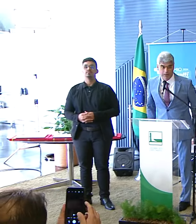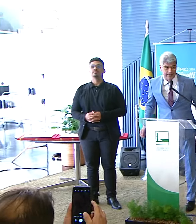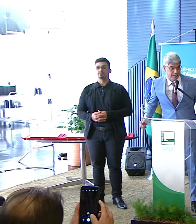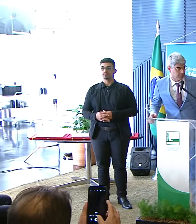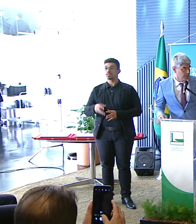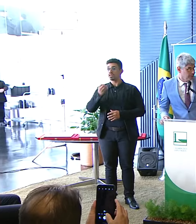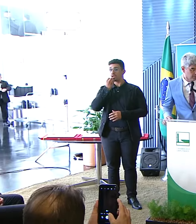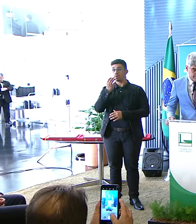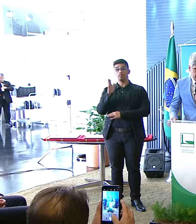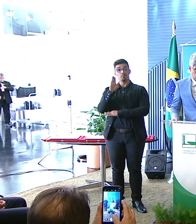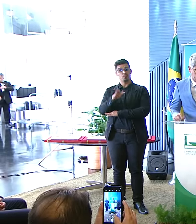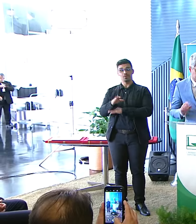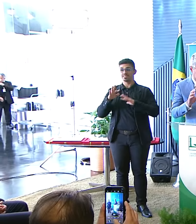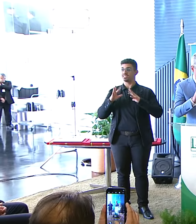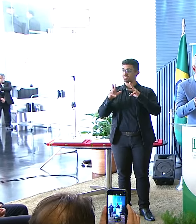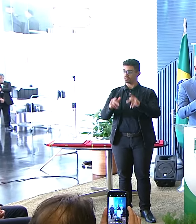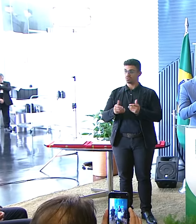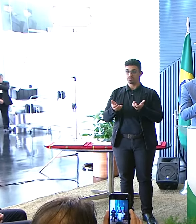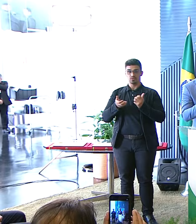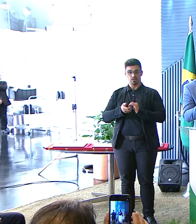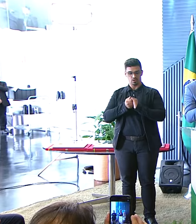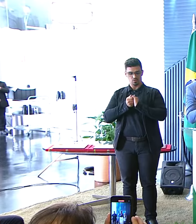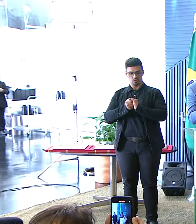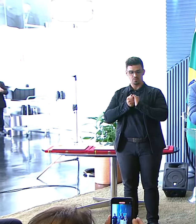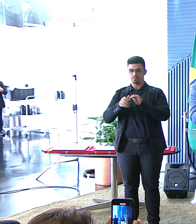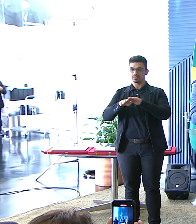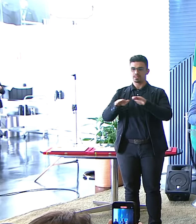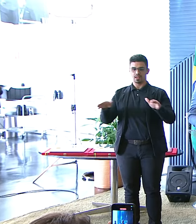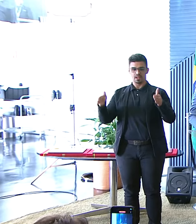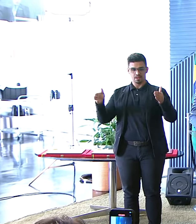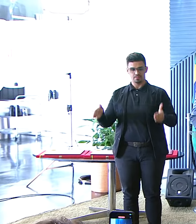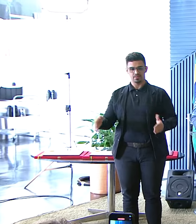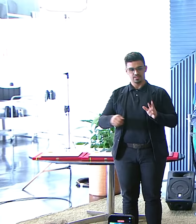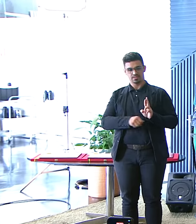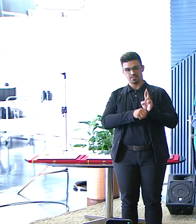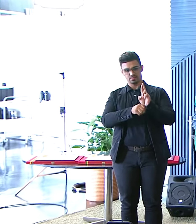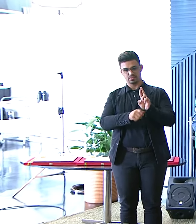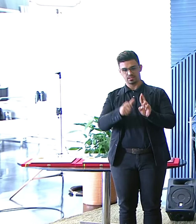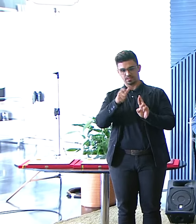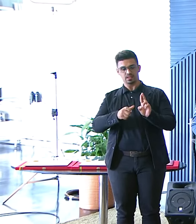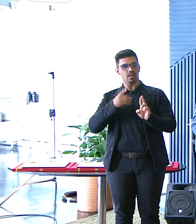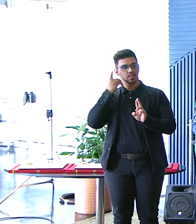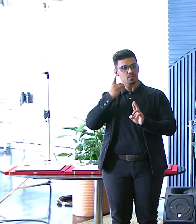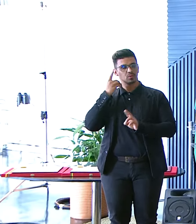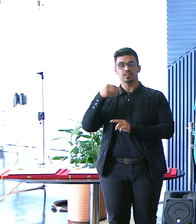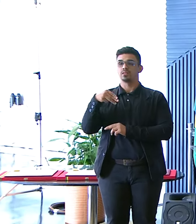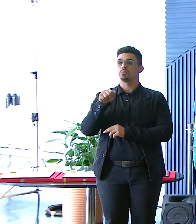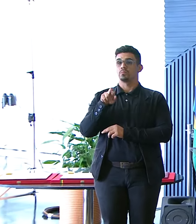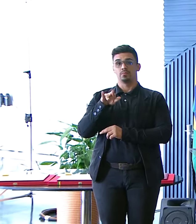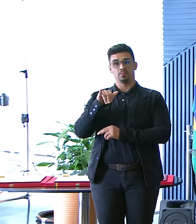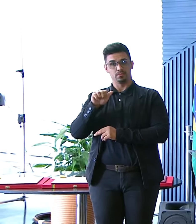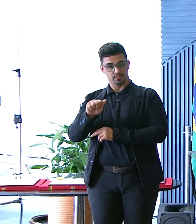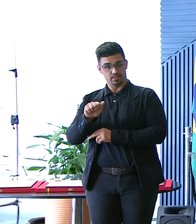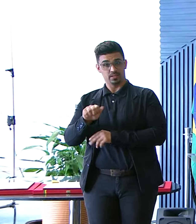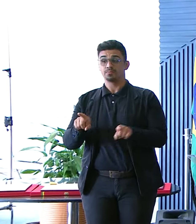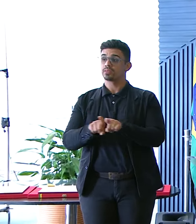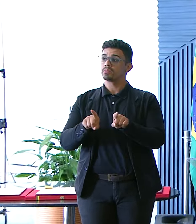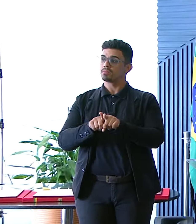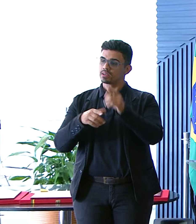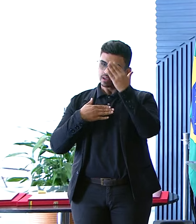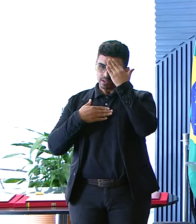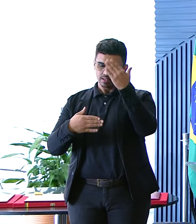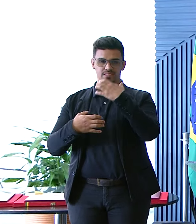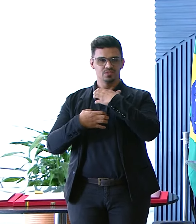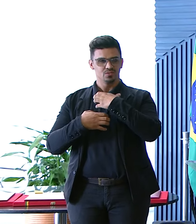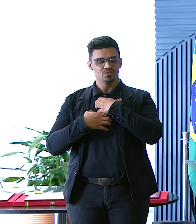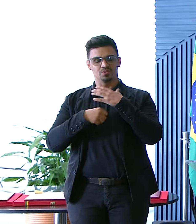Uma boa tarde a todos Gostaria de cumprimentar A mesa Na figura da presidente Deputada Maria do Rosário Agradecer de forma